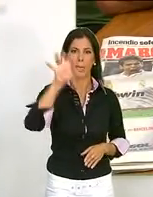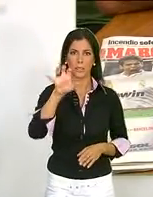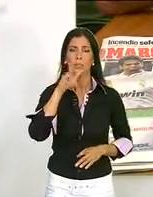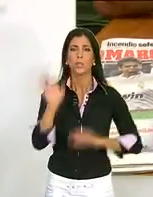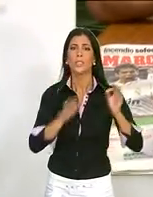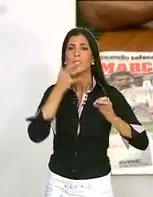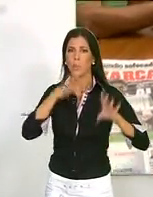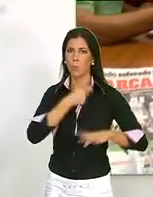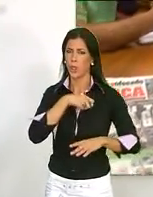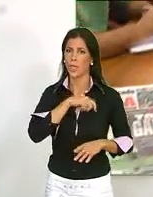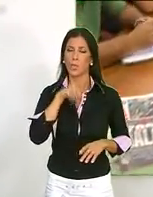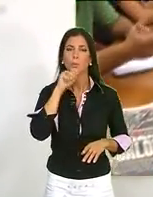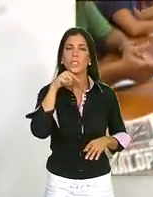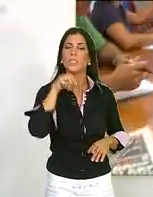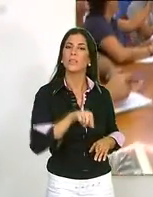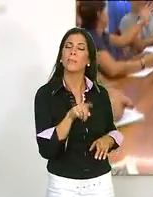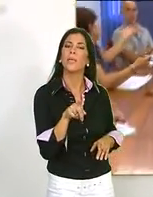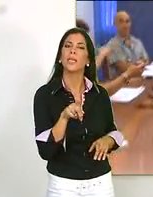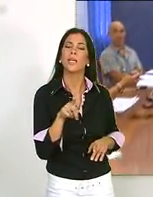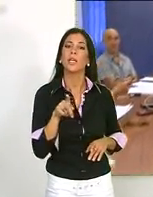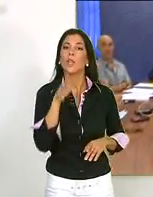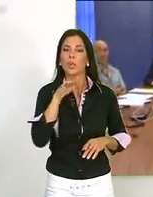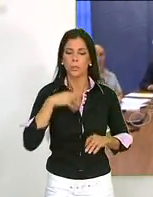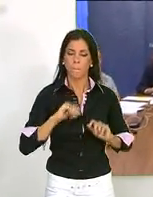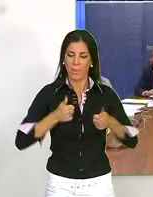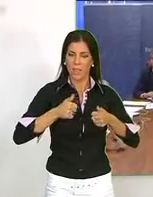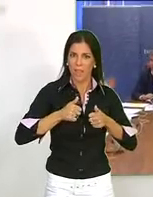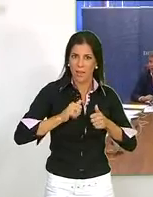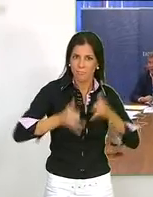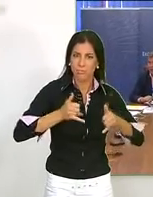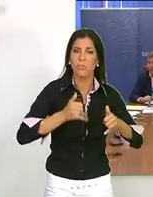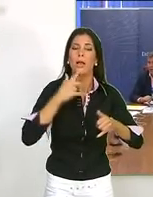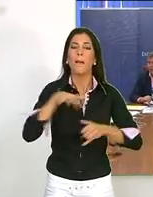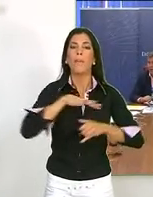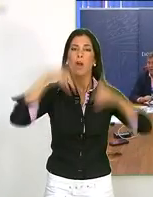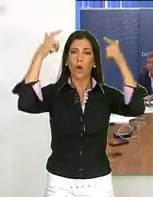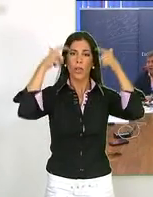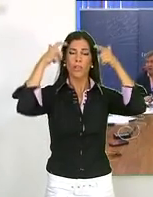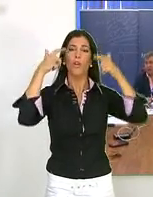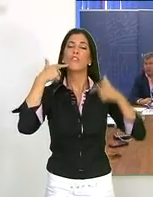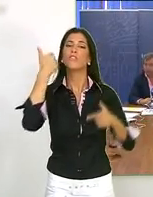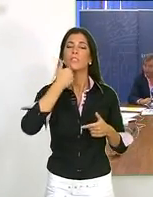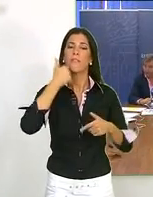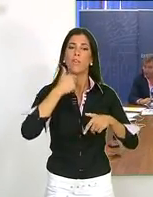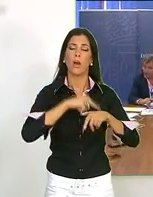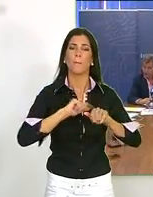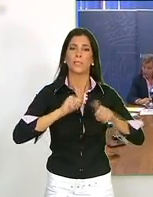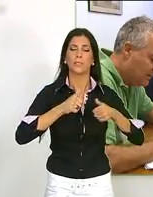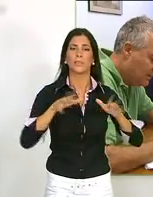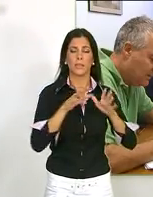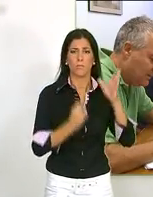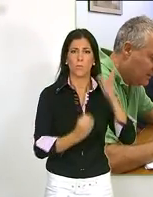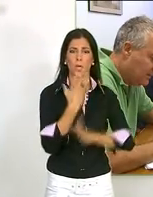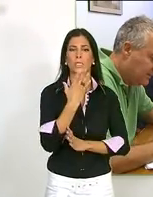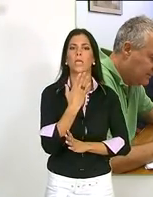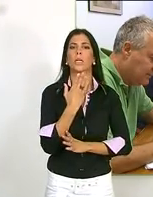el país. La competición la organiza la Policía Local motrileña y partirá desde la Plaza de la Coronación el sábado a